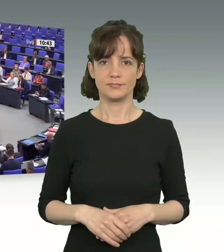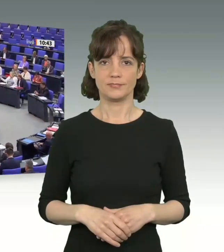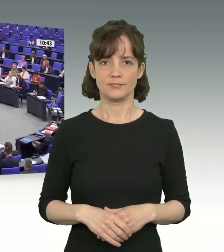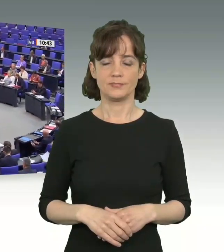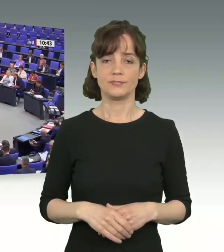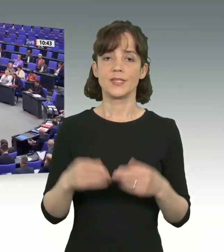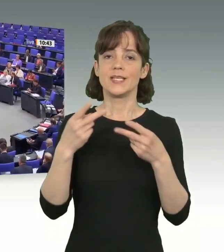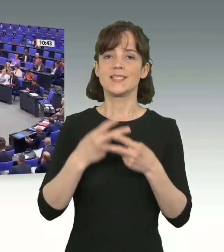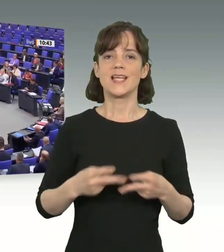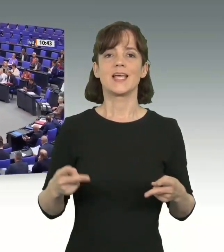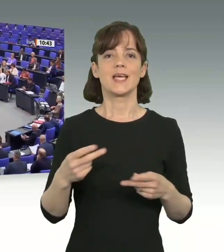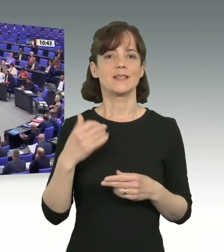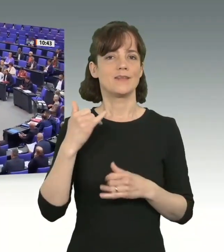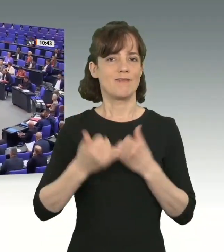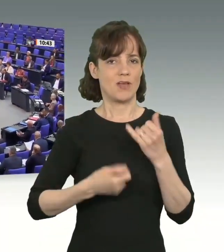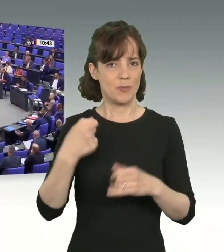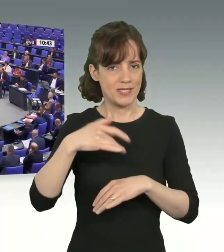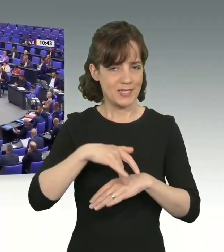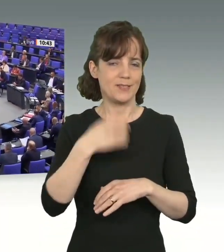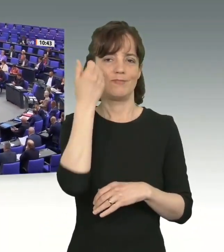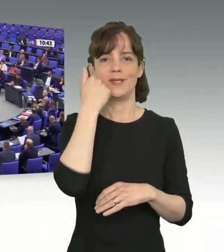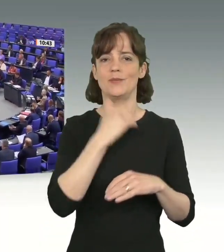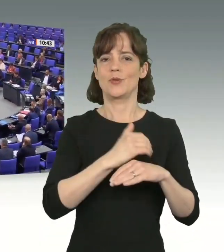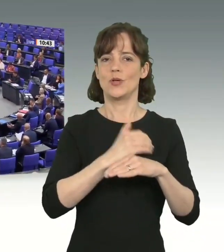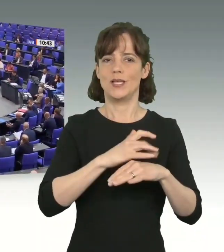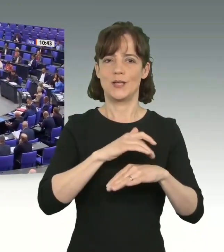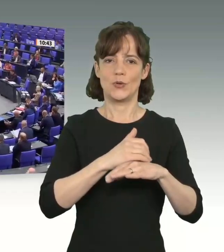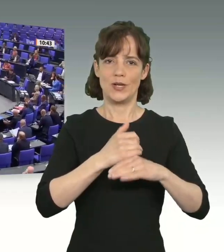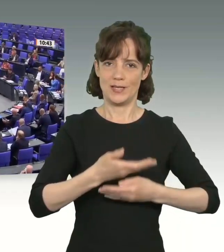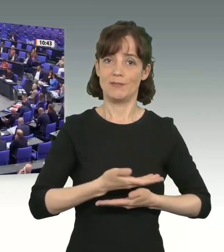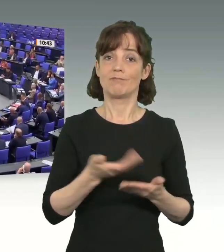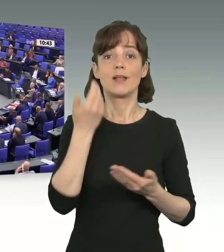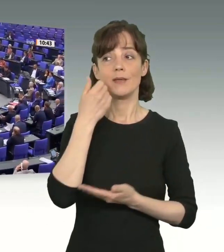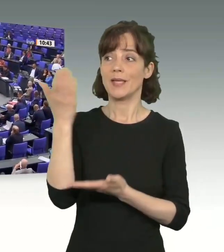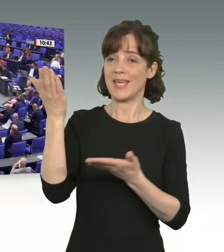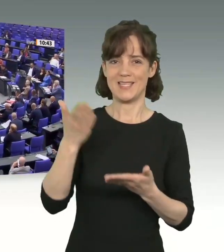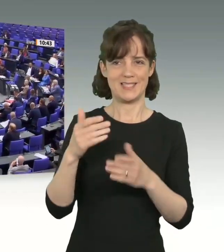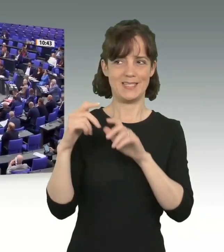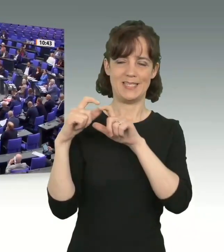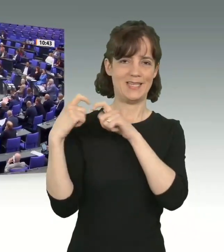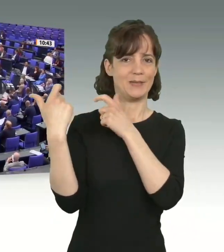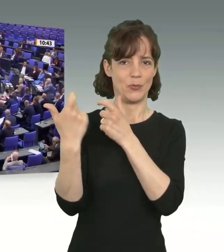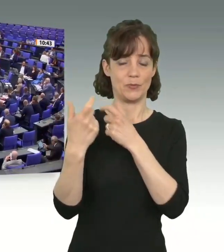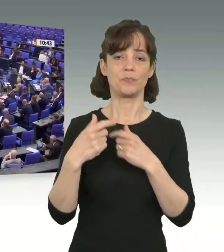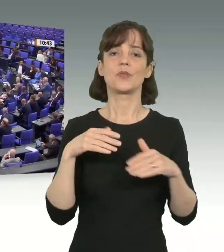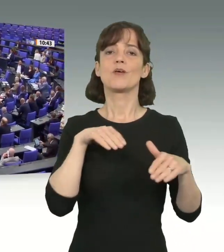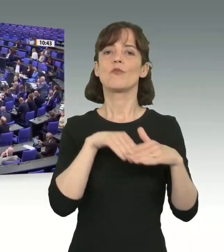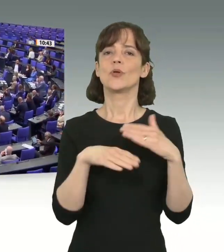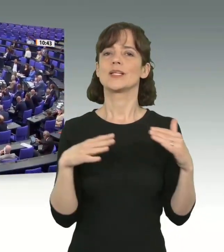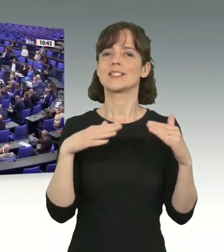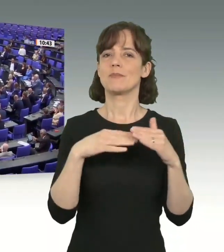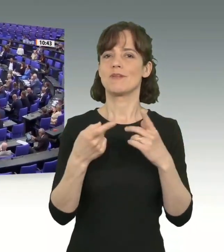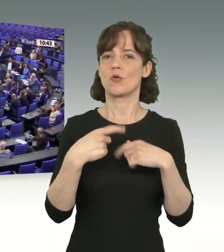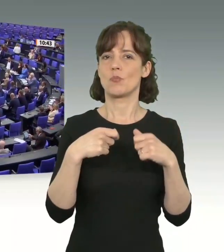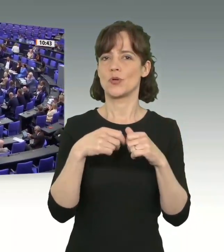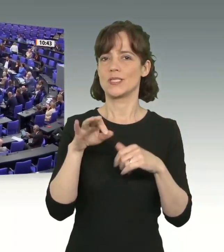Sehr geehrte Frau Präsidentin! Liebe Kolleginnen und Kollegen! Liebe Gäste auf den Tribünen! Der Flüchtlingsgipfel vom Bundeskanzler Scholz